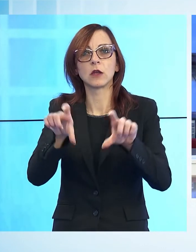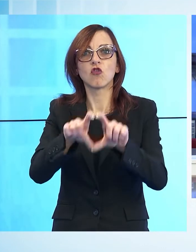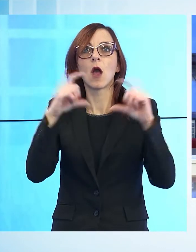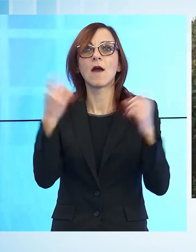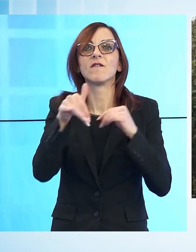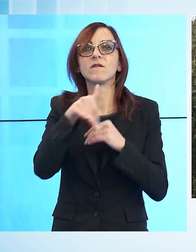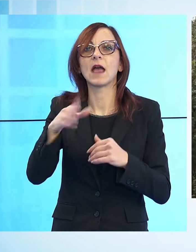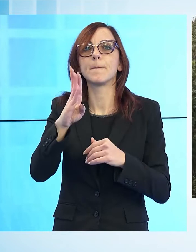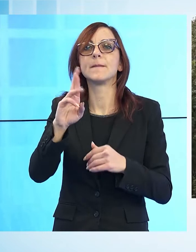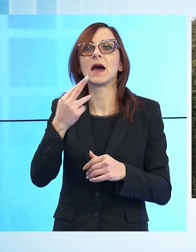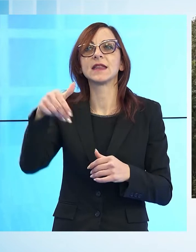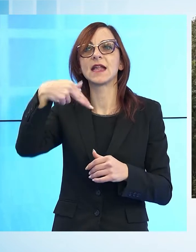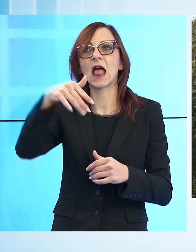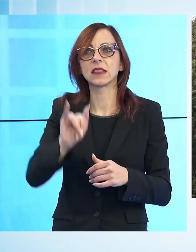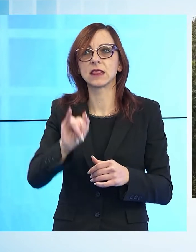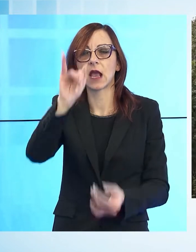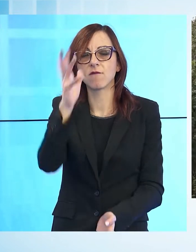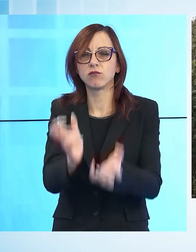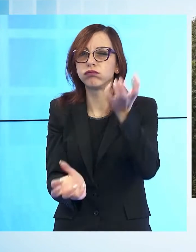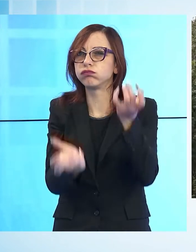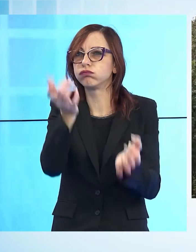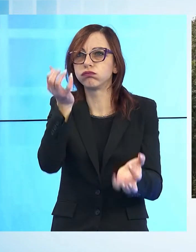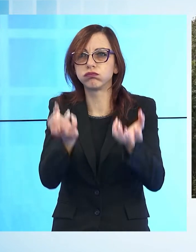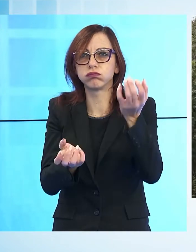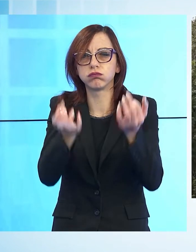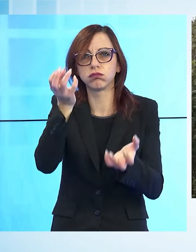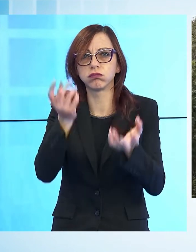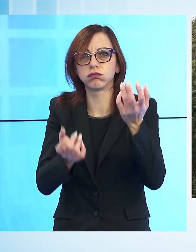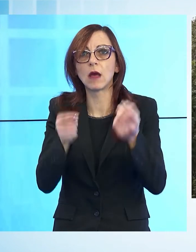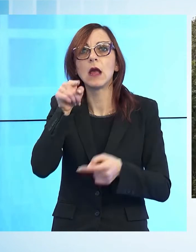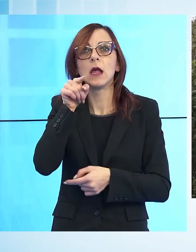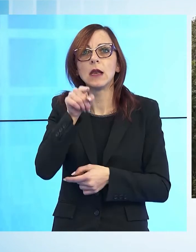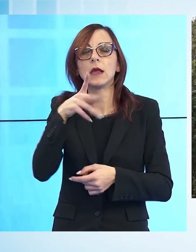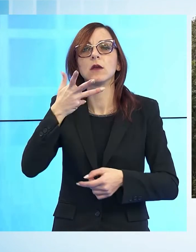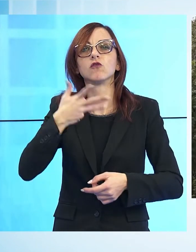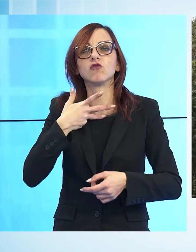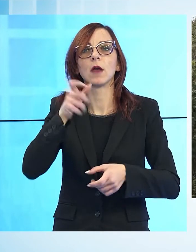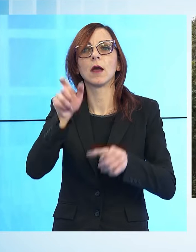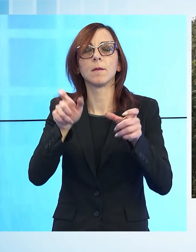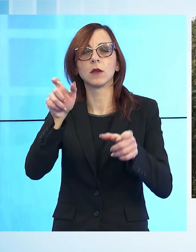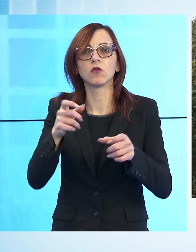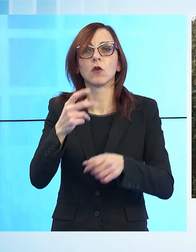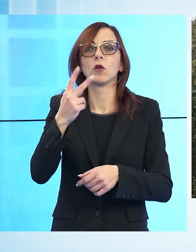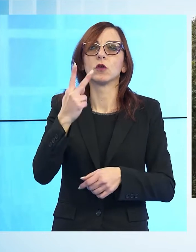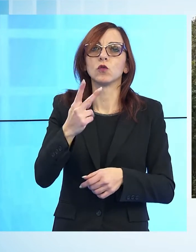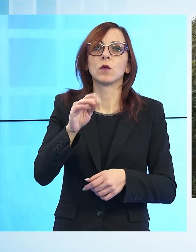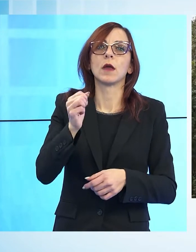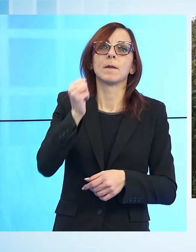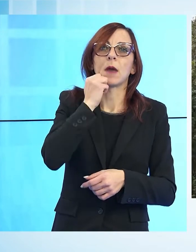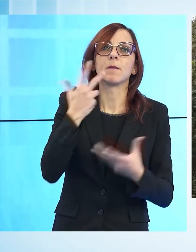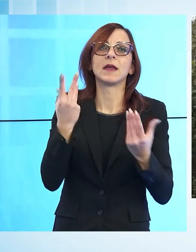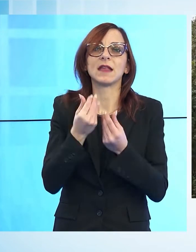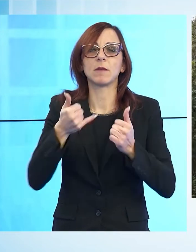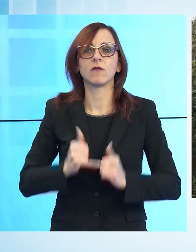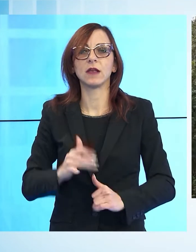Barzanti che è andato a fuoco. Un appartamento nel quale erano presenti madre e figlia di due anni che sono